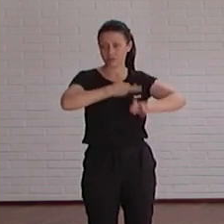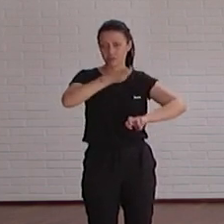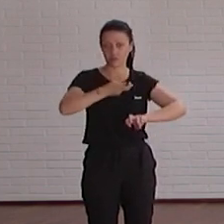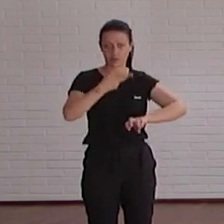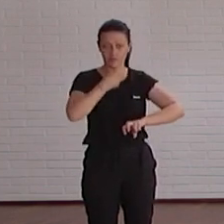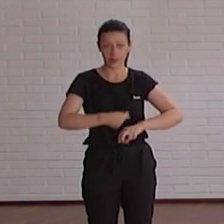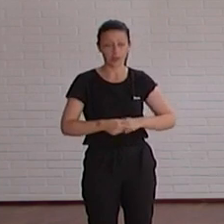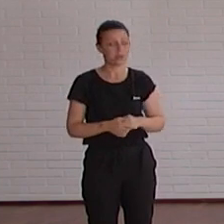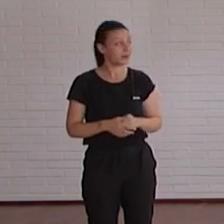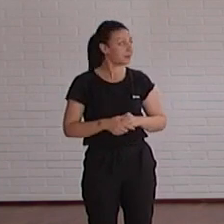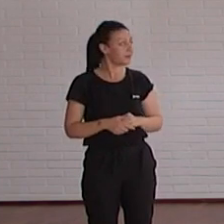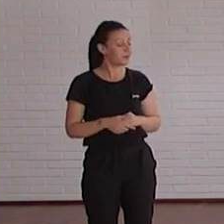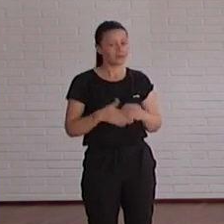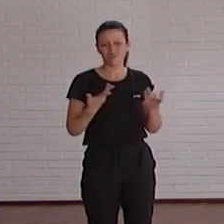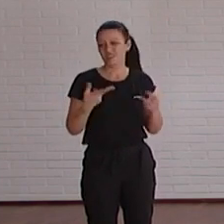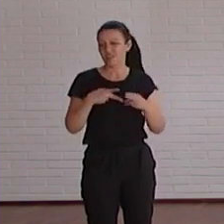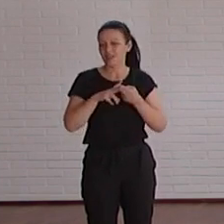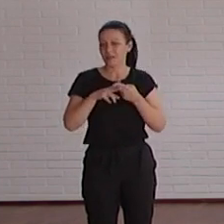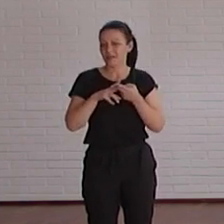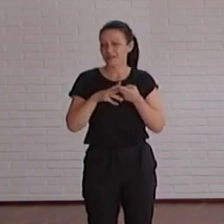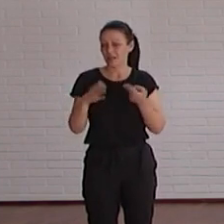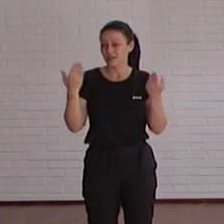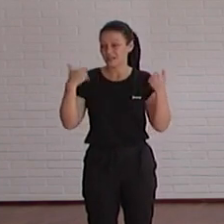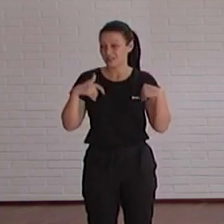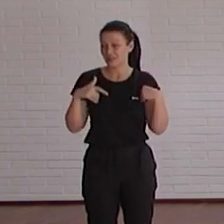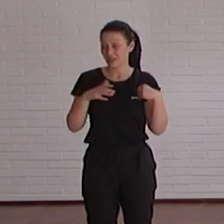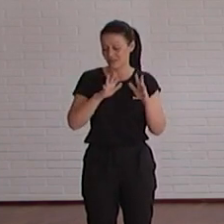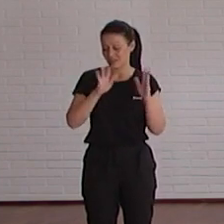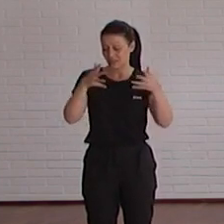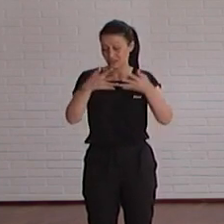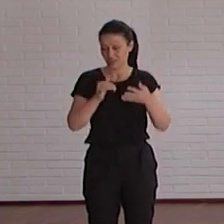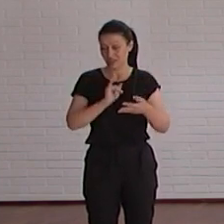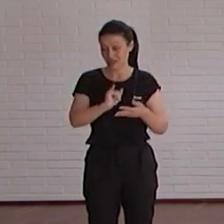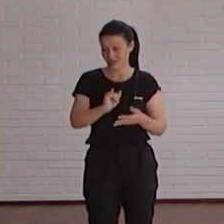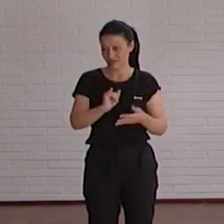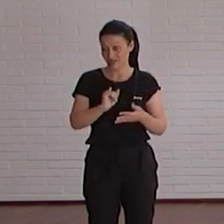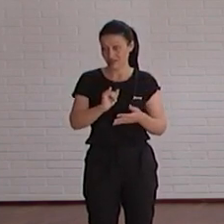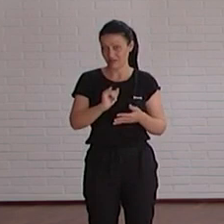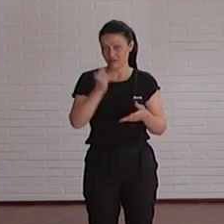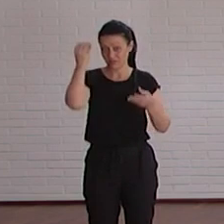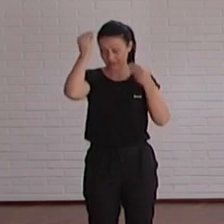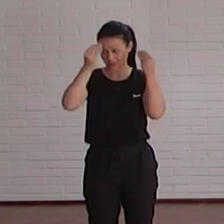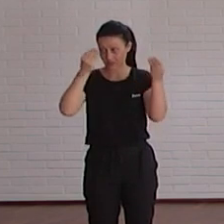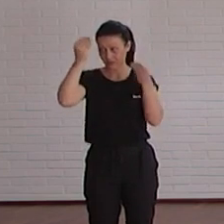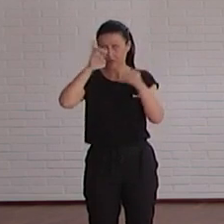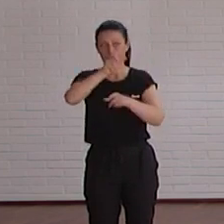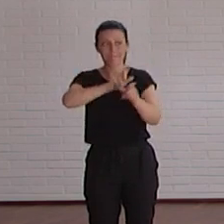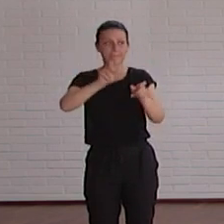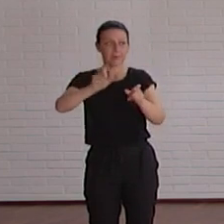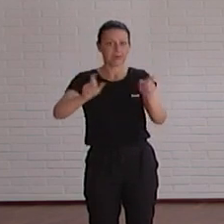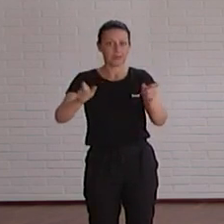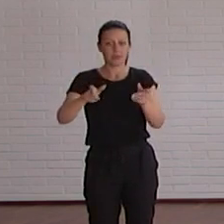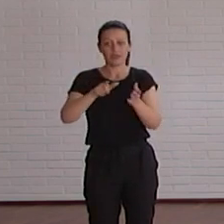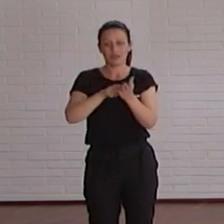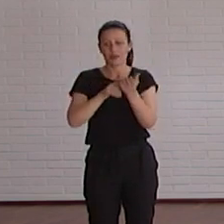sin tener que utilizar las herramientas que ya existen en Internet que están desarrolladas pensadas para gente que conoce los